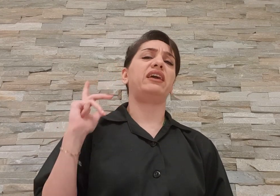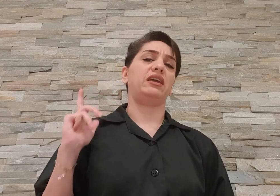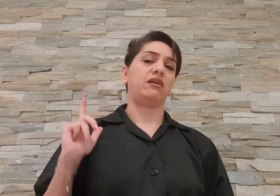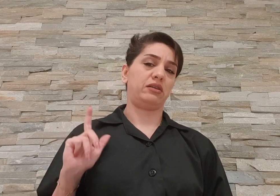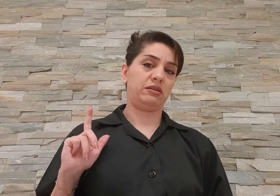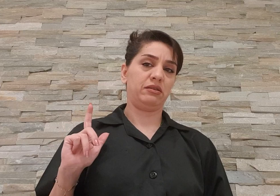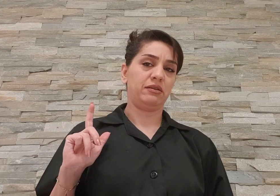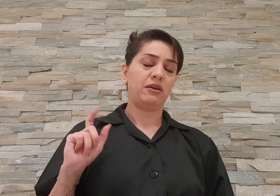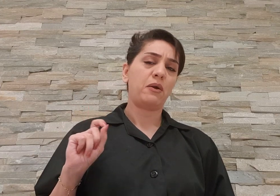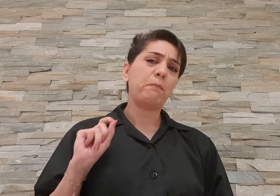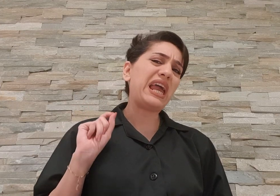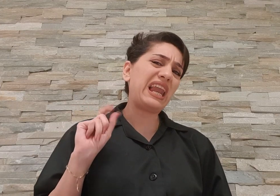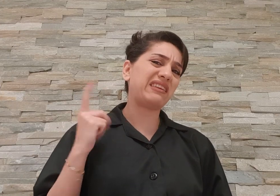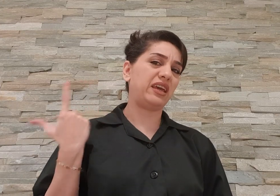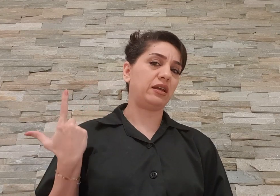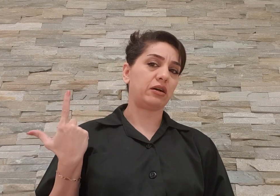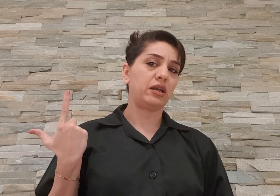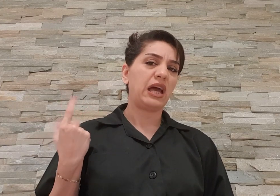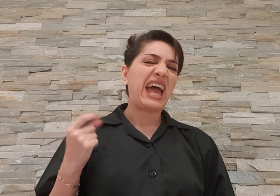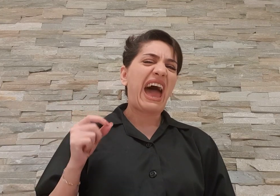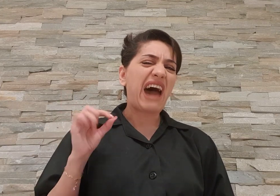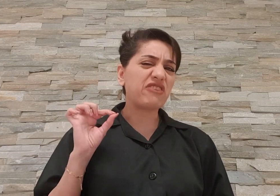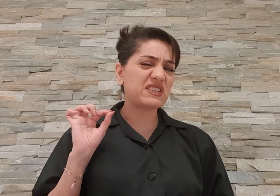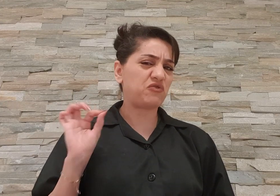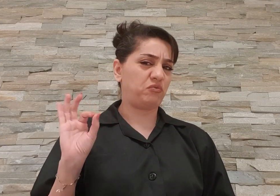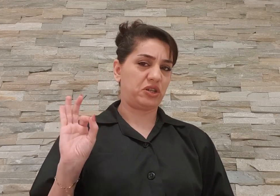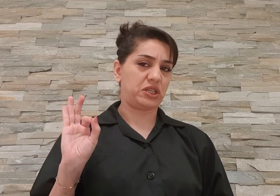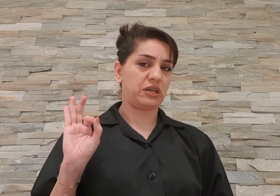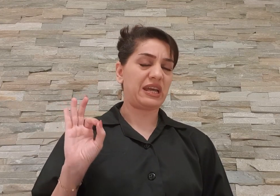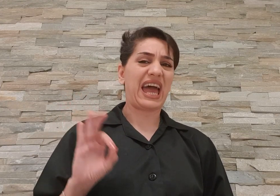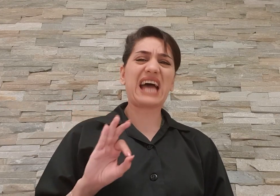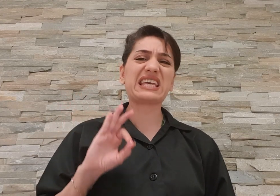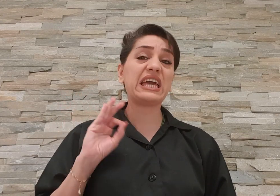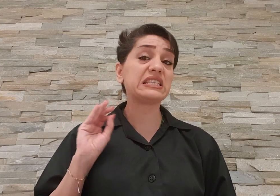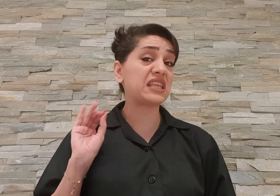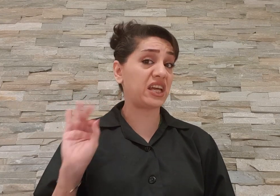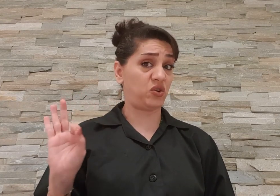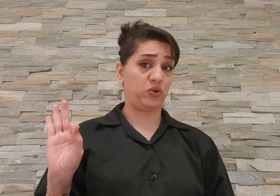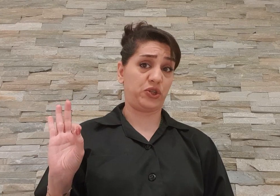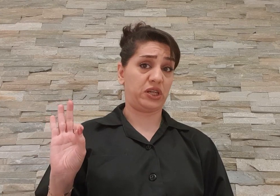ایران ملت ایران حواستون باشه از حیث تکنولوژی